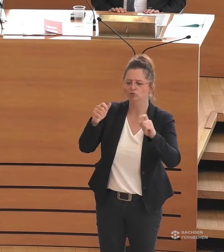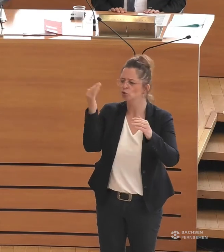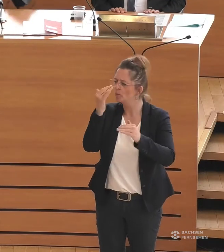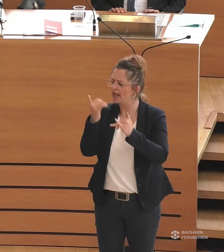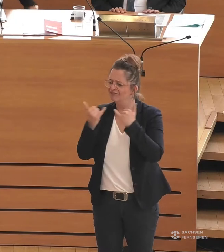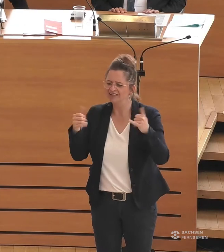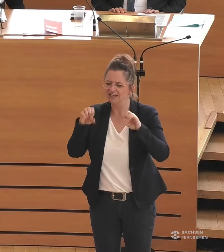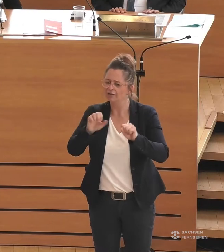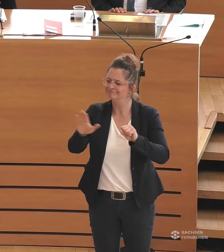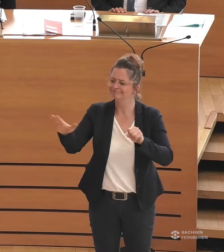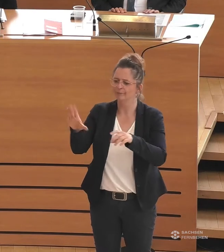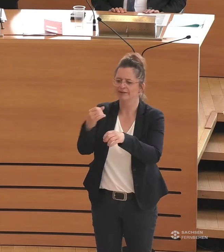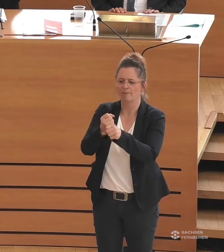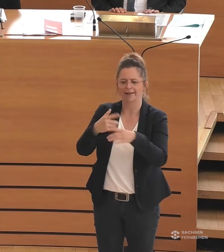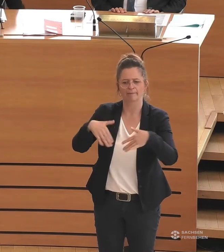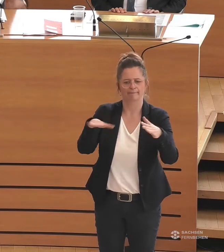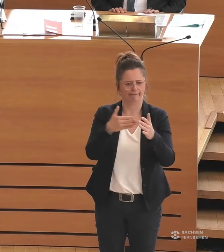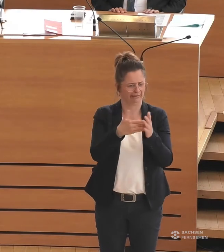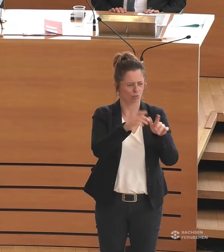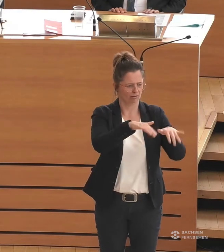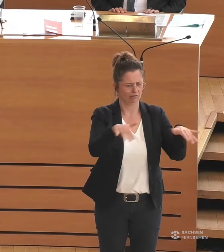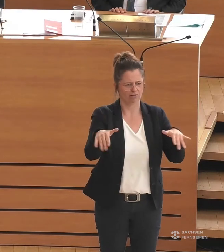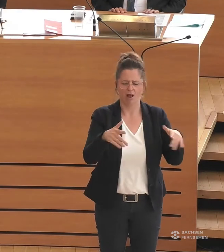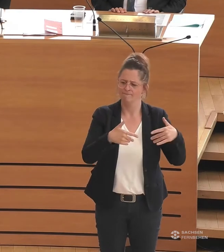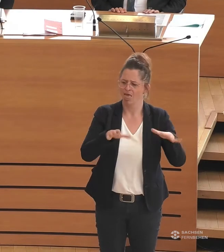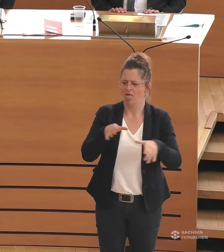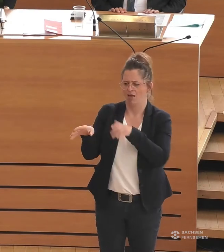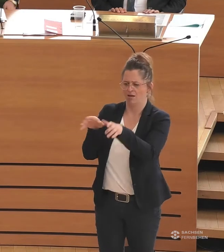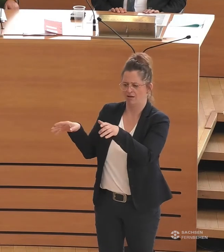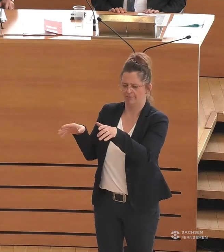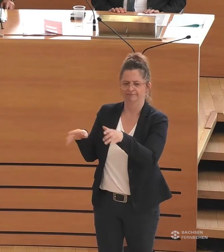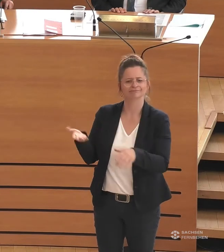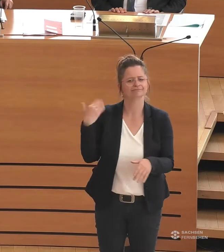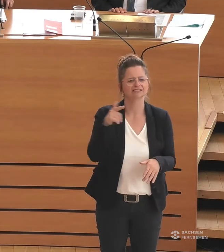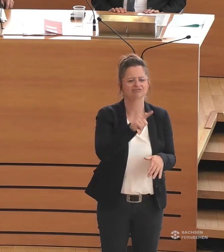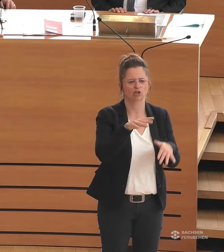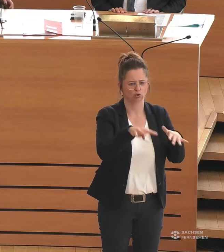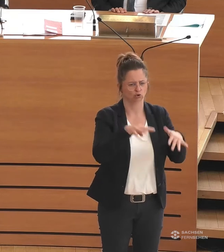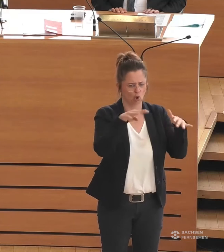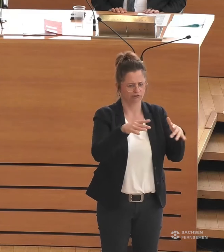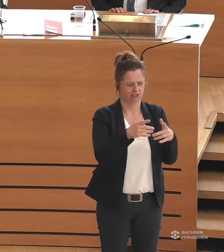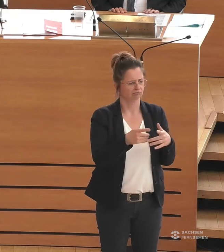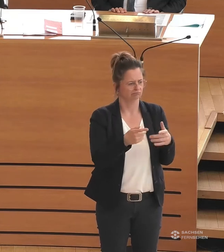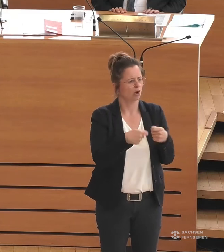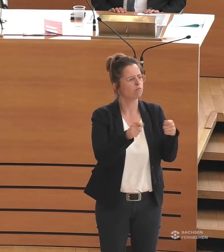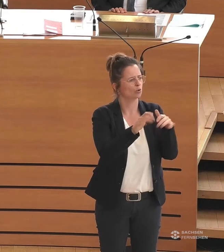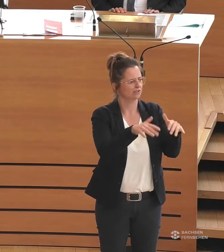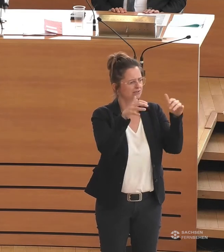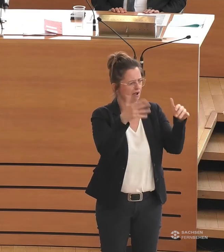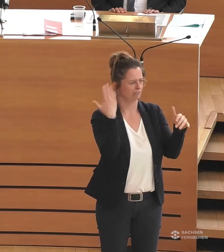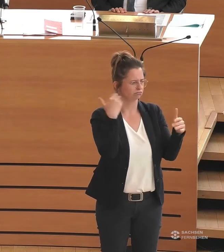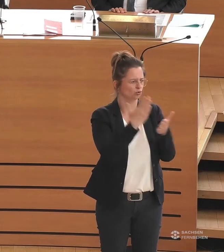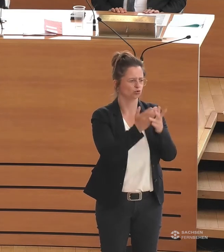Beschäftigungsquote zielgenau zu steigern. Im Bundestag haben wir dazu 2019 einen Vorschlag gemacht, einen Antrag